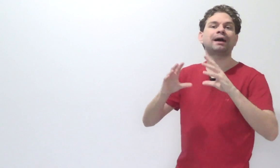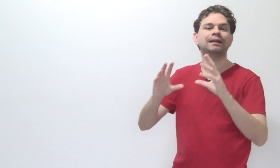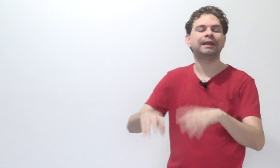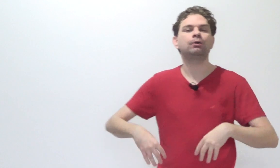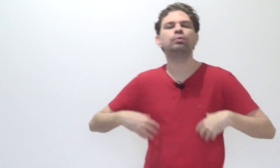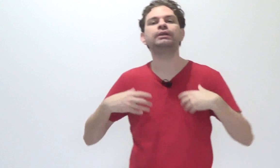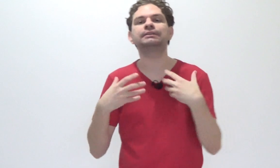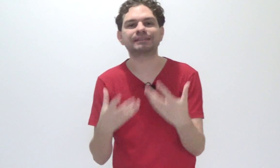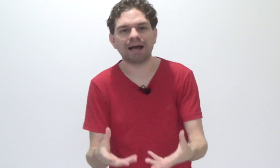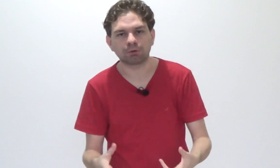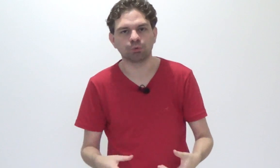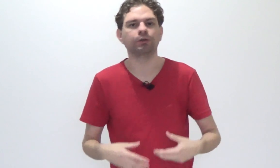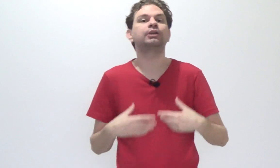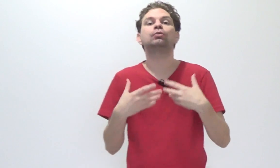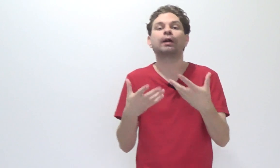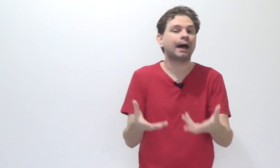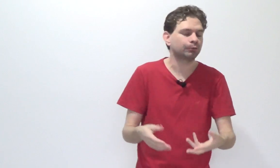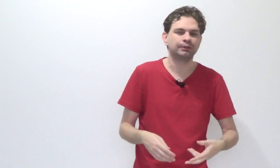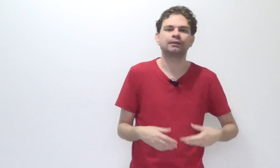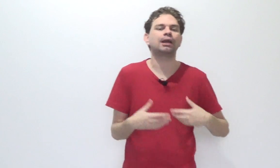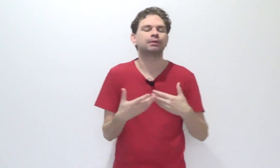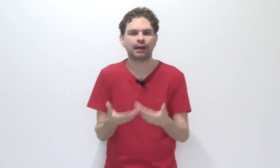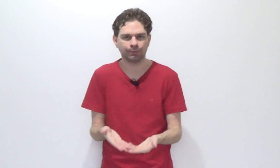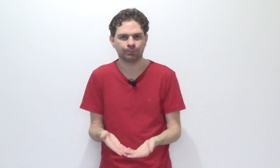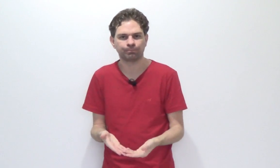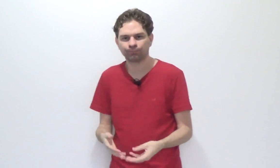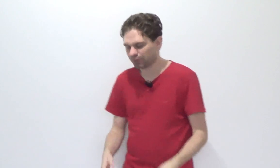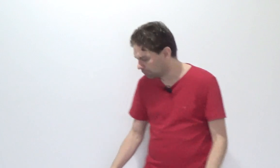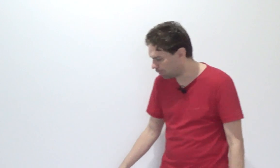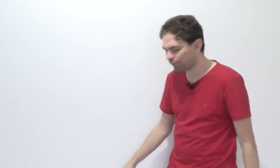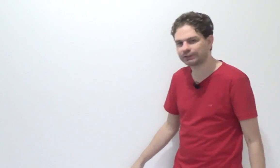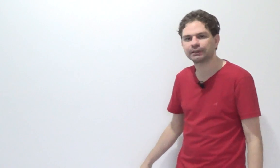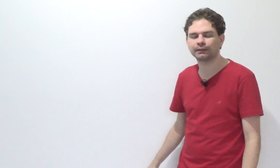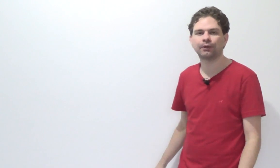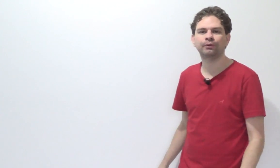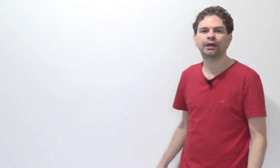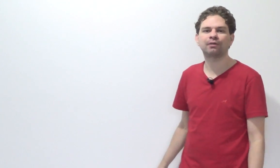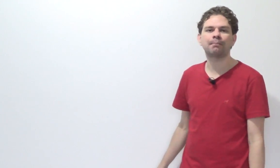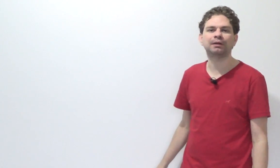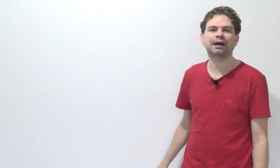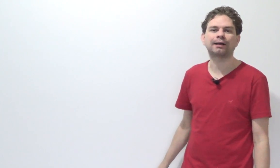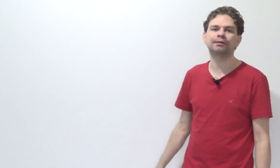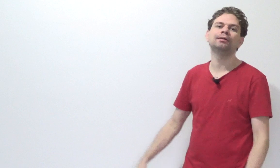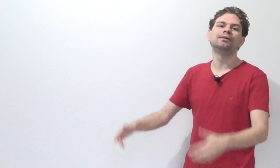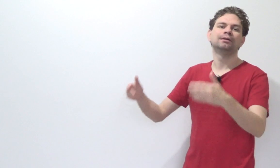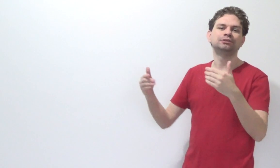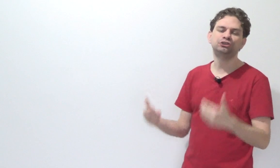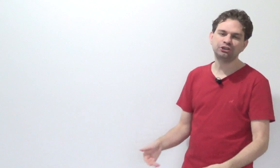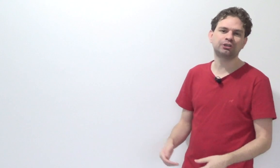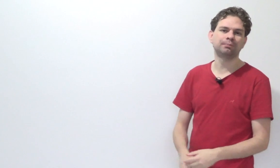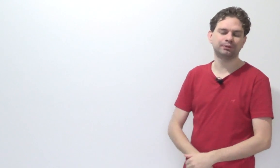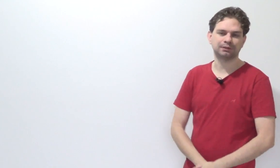paradeiro incerto, ignorado, indeterminado. Qual vai ser a teoria que vai aplicar aqui? Distribuição.